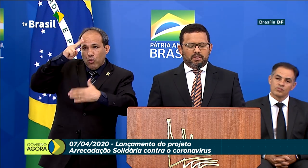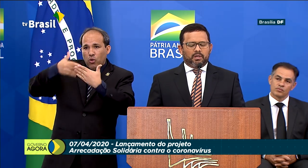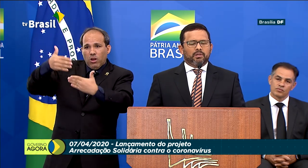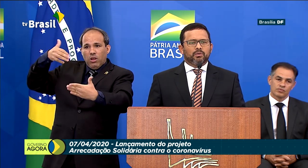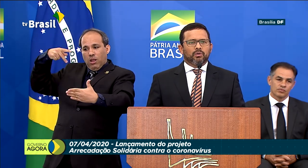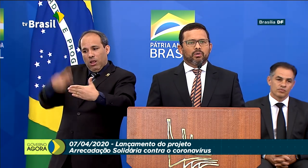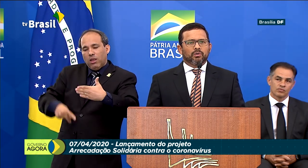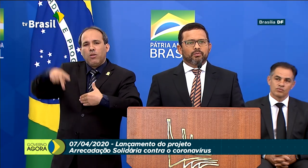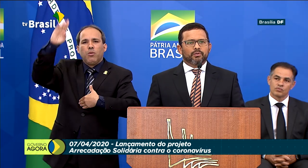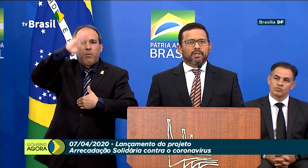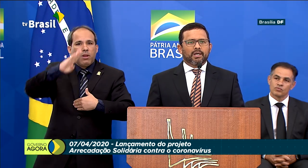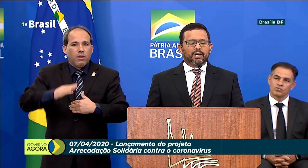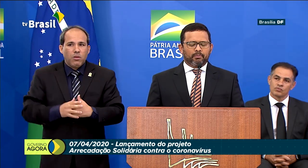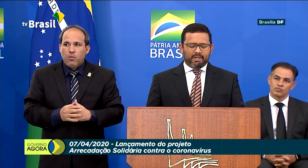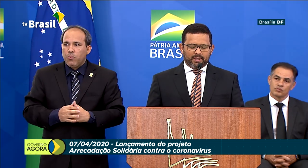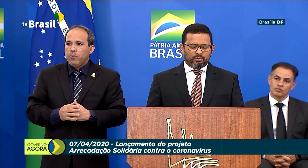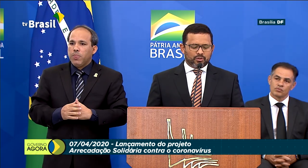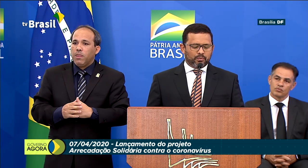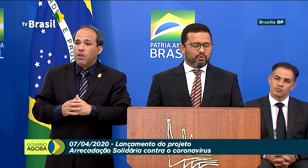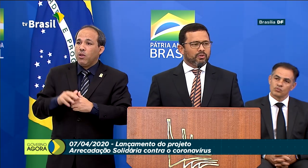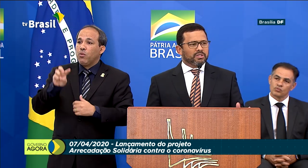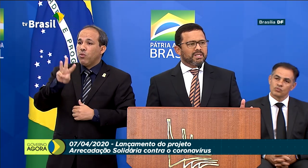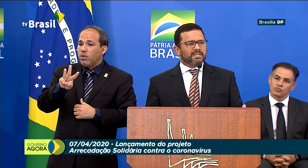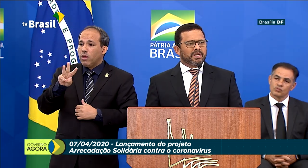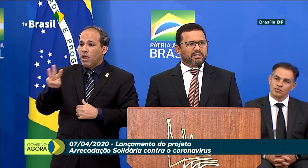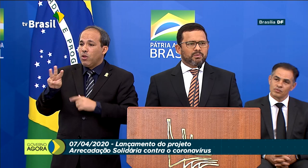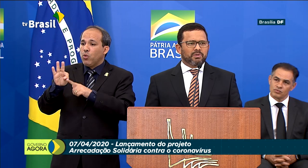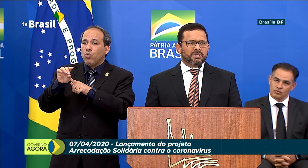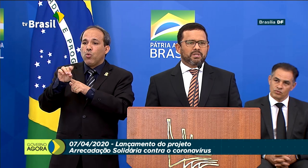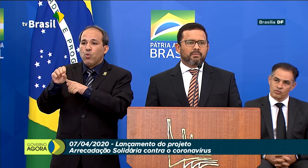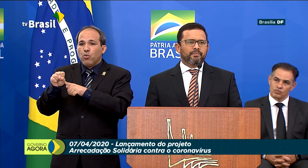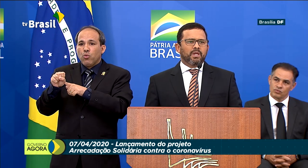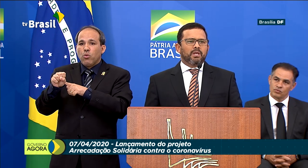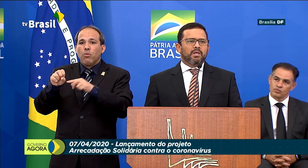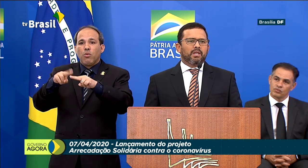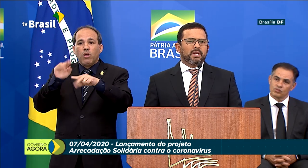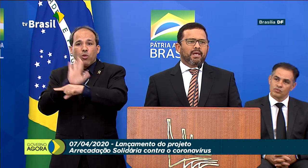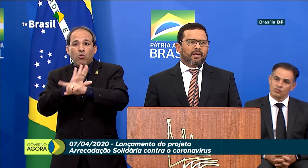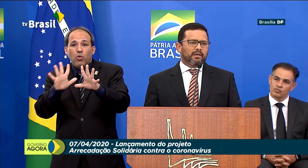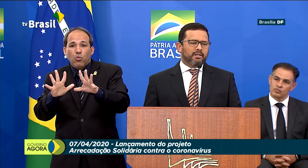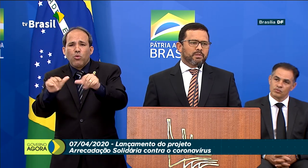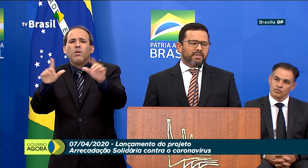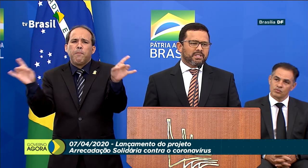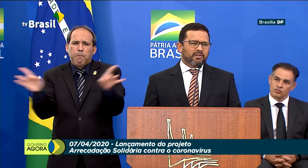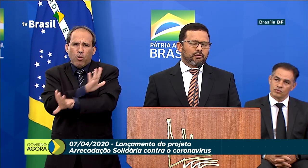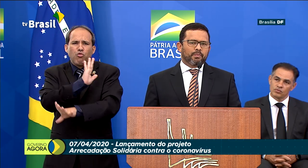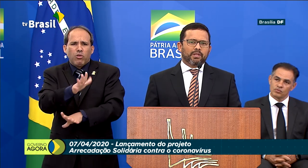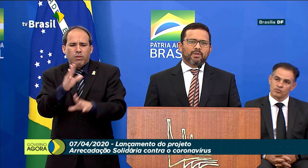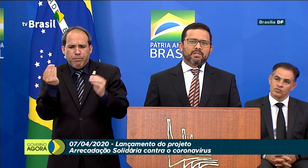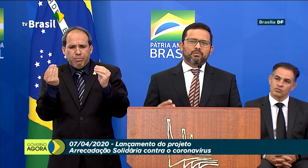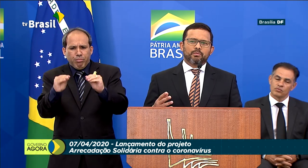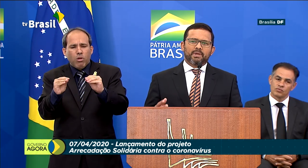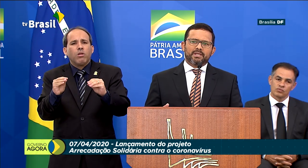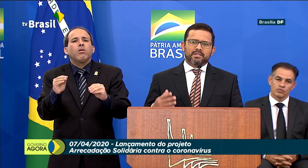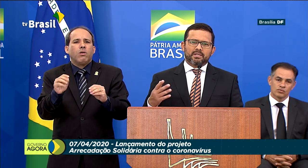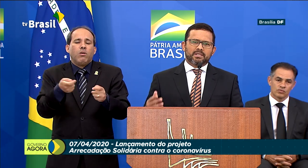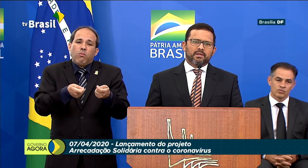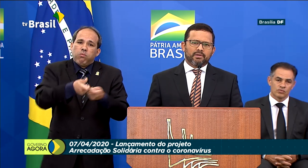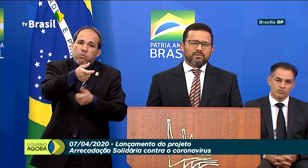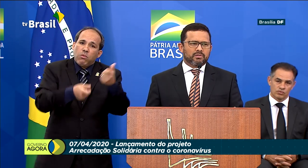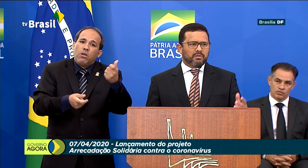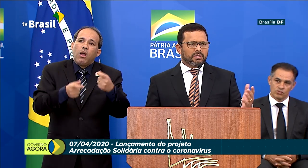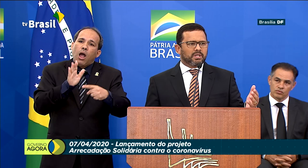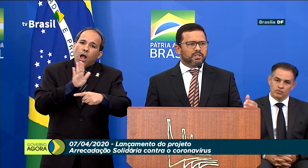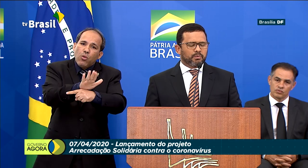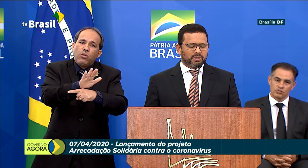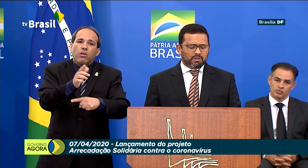site da campanha Todos por Todos já está à disposição e ele é específico para a doação de bens e